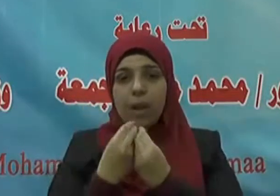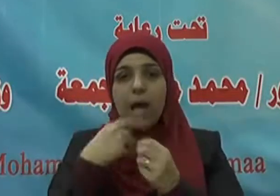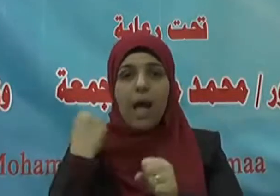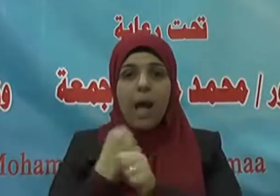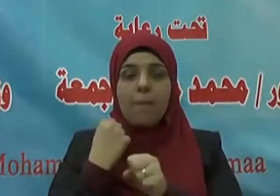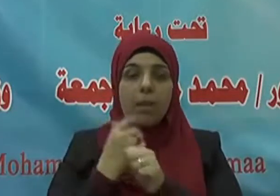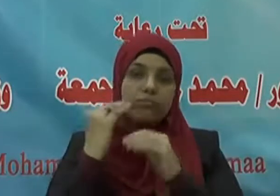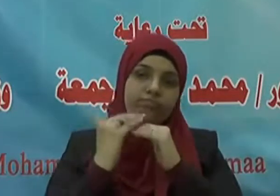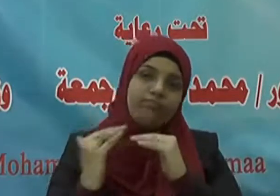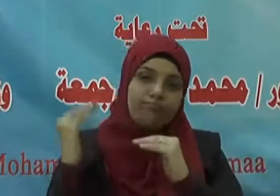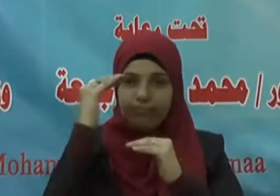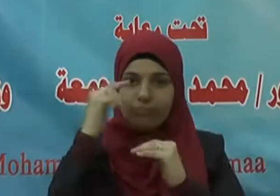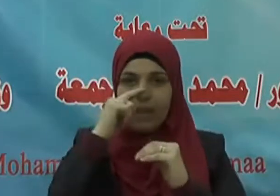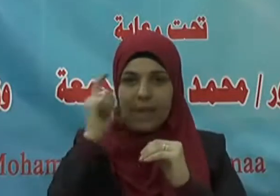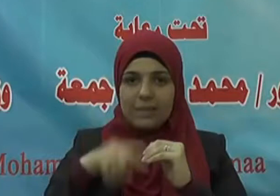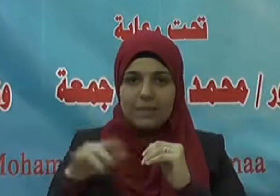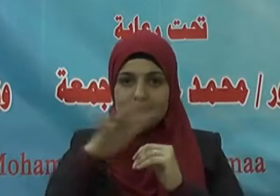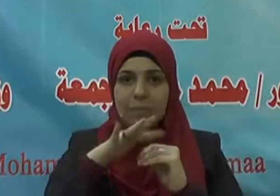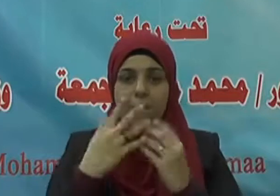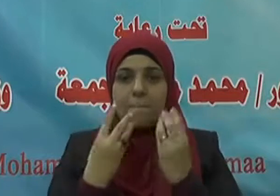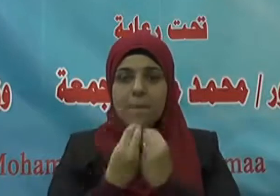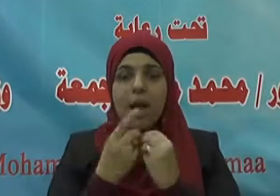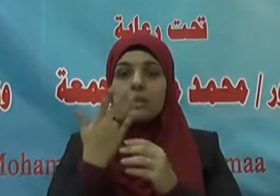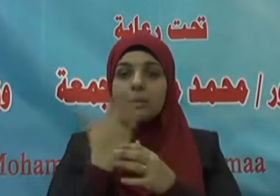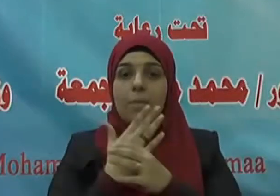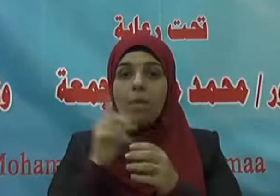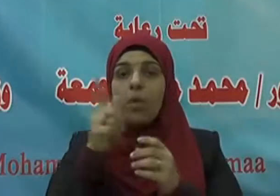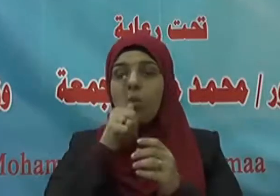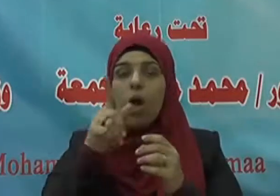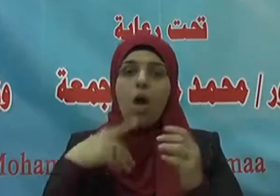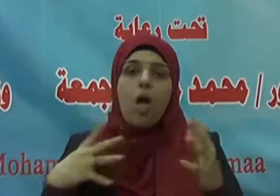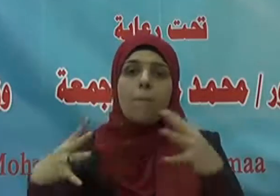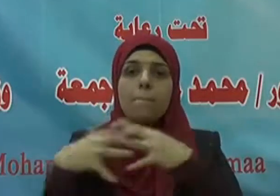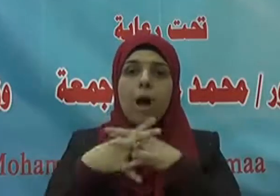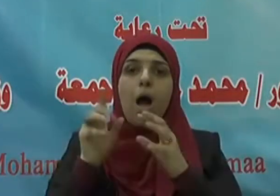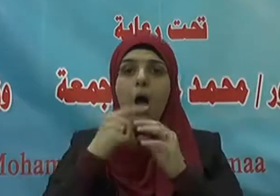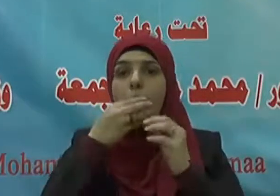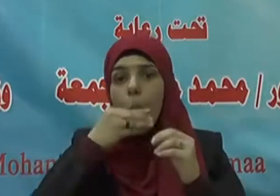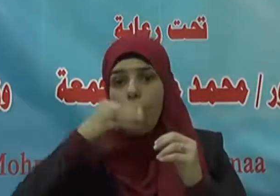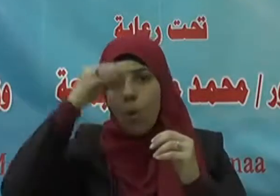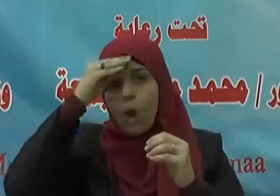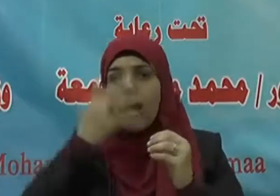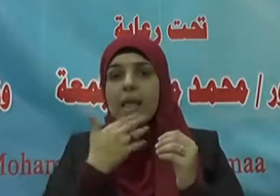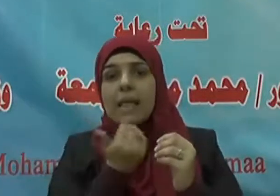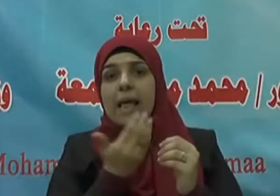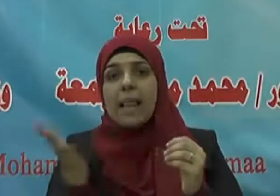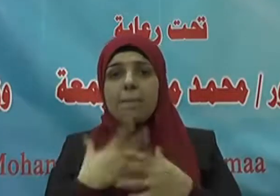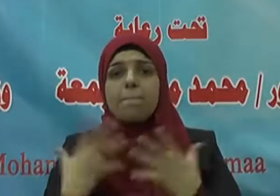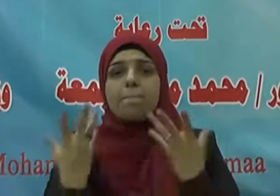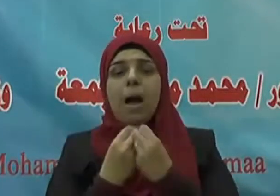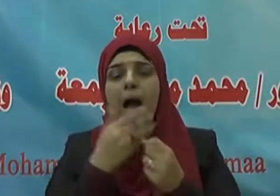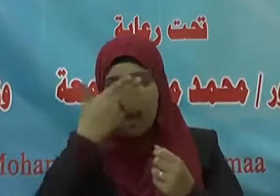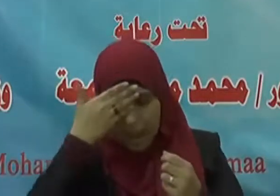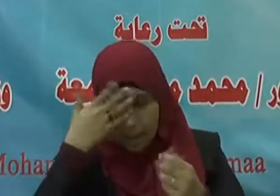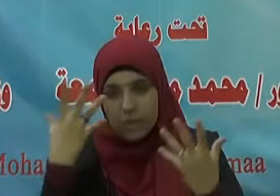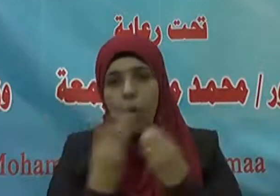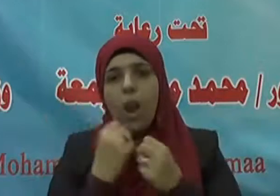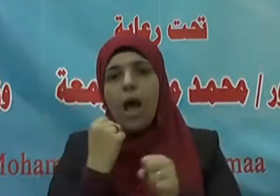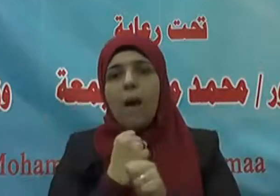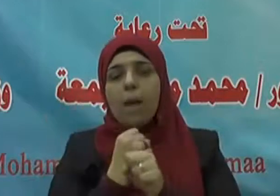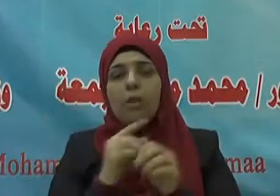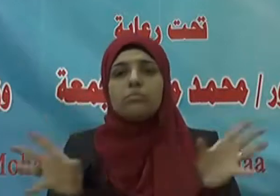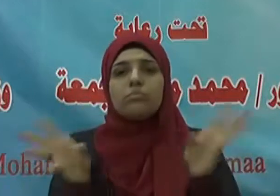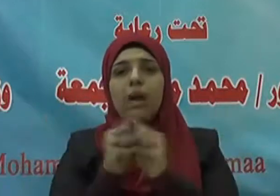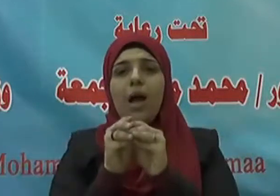ورفعت منزلته حيث ربط القرآن الكريم بين العبادة والعمل